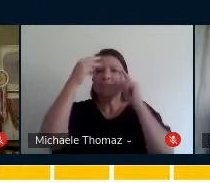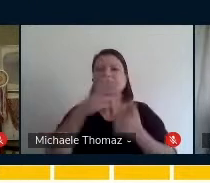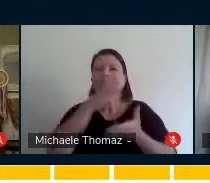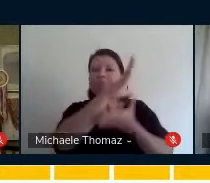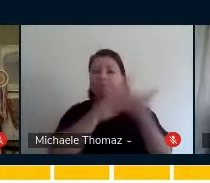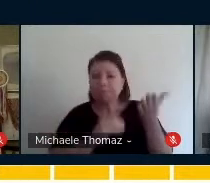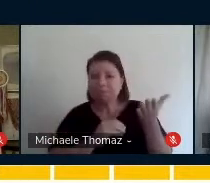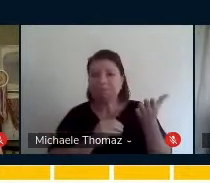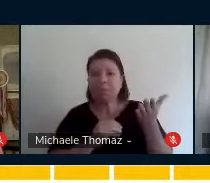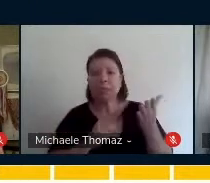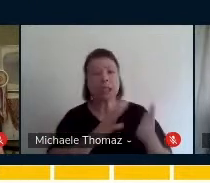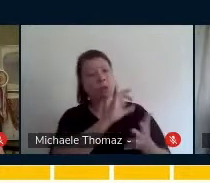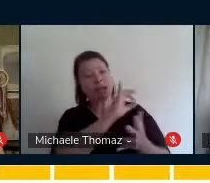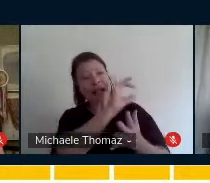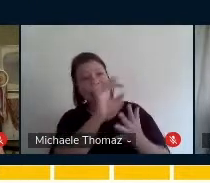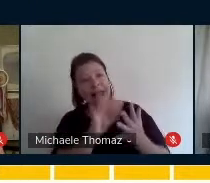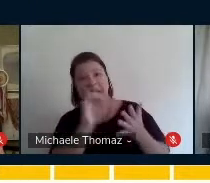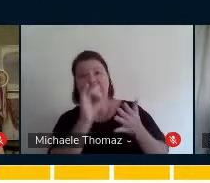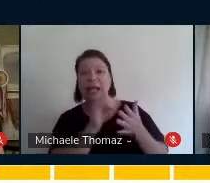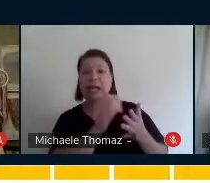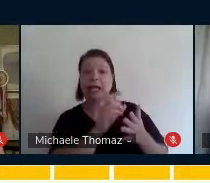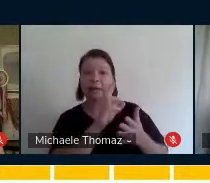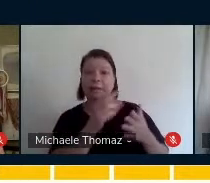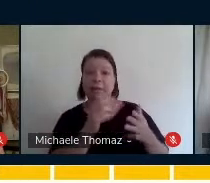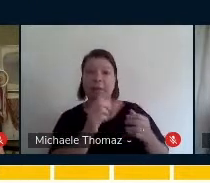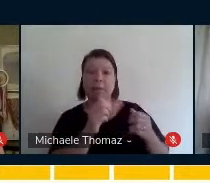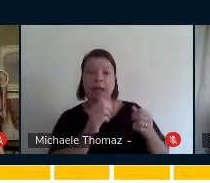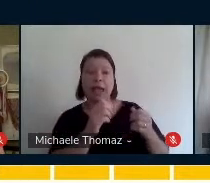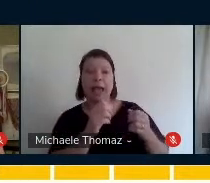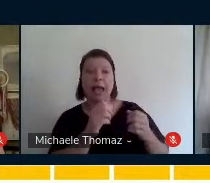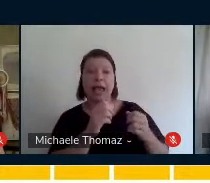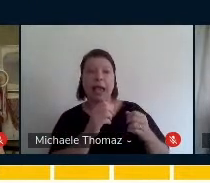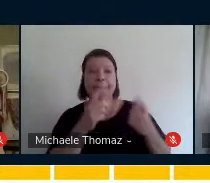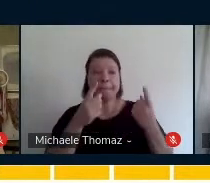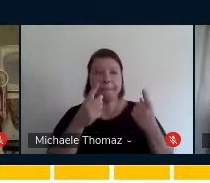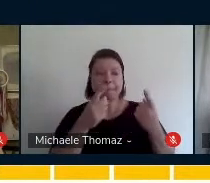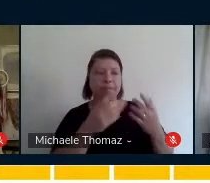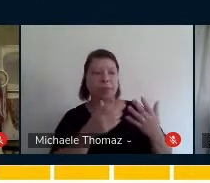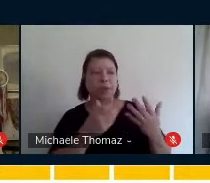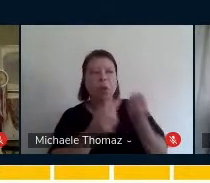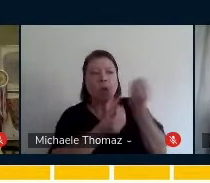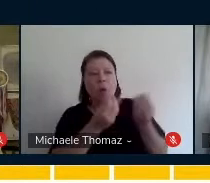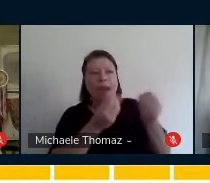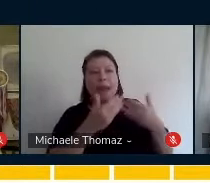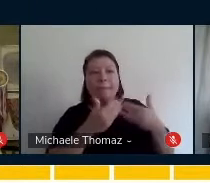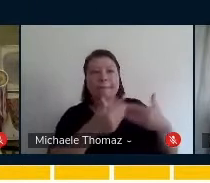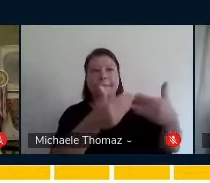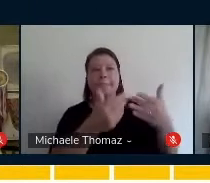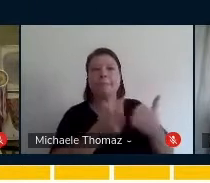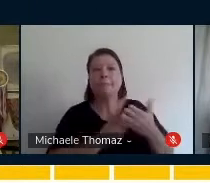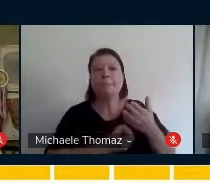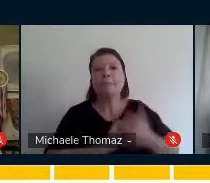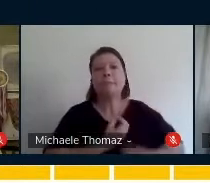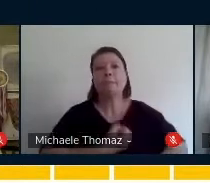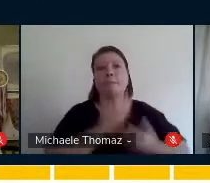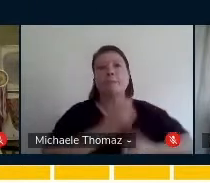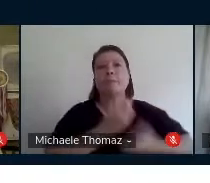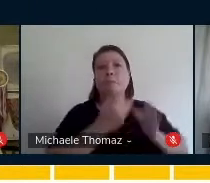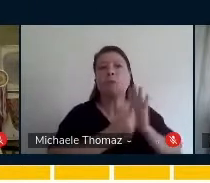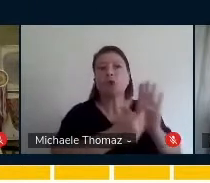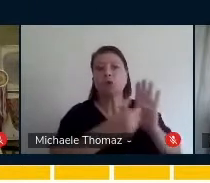condutas comportamentos musicais consequentemente de demonstração do desenvolvimento de sua